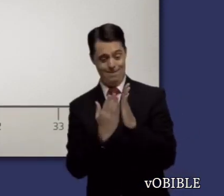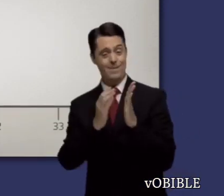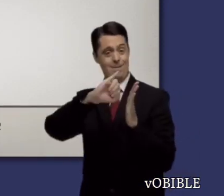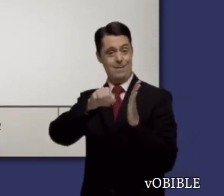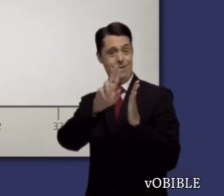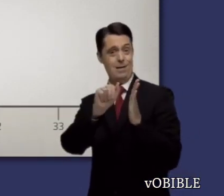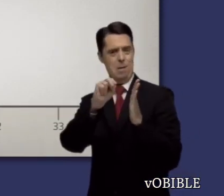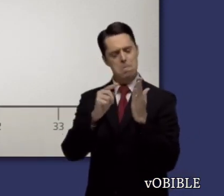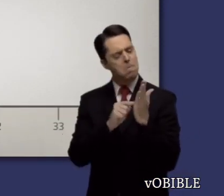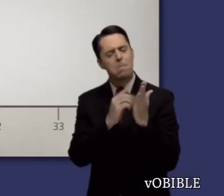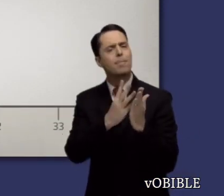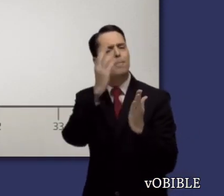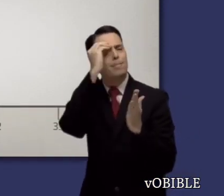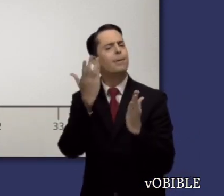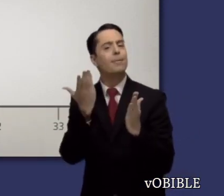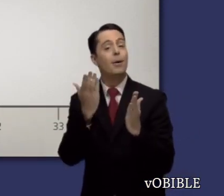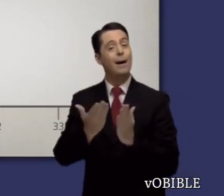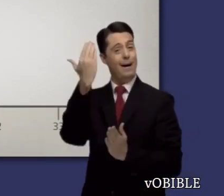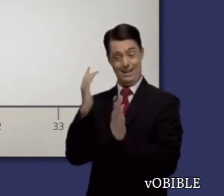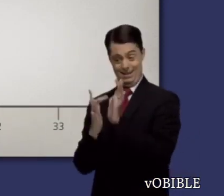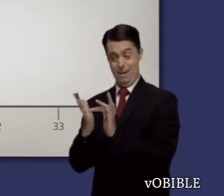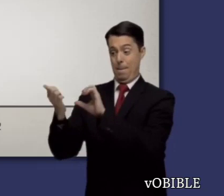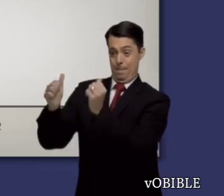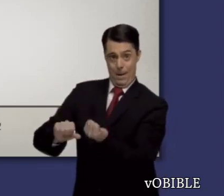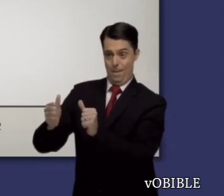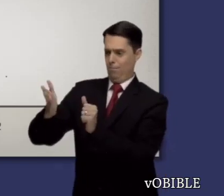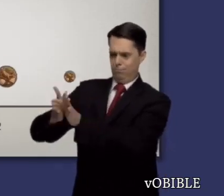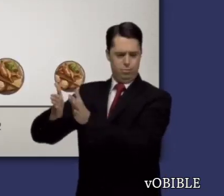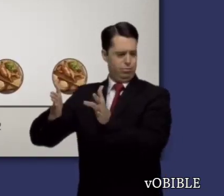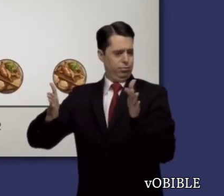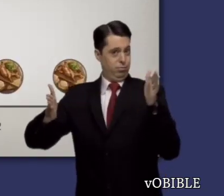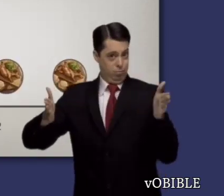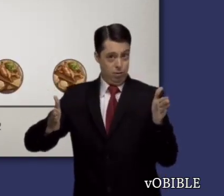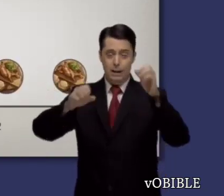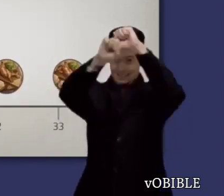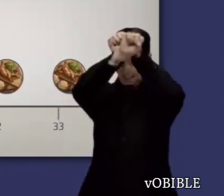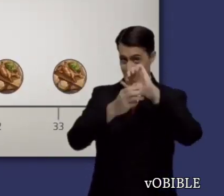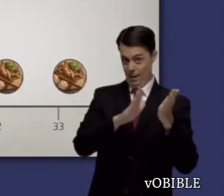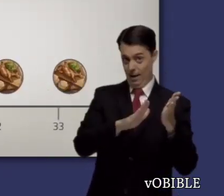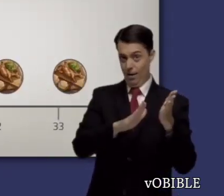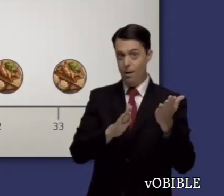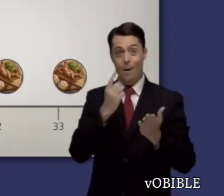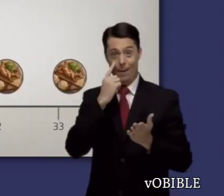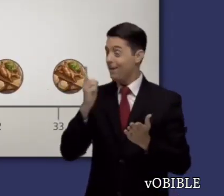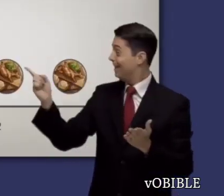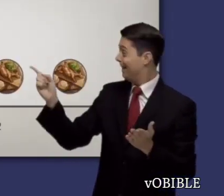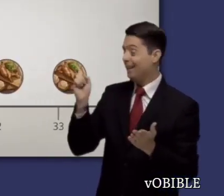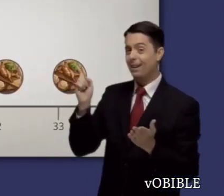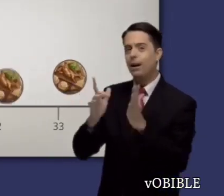¿Lo sabía? El libro de Juan contiene pruebas de que Jesús celebró cuatro Pascuas en el transcurso de su ministerio.